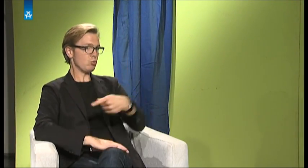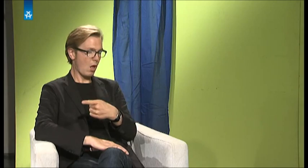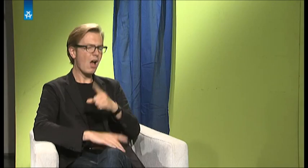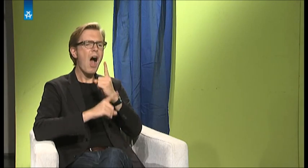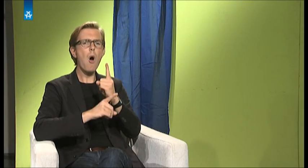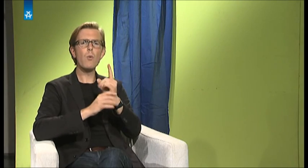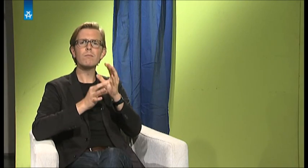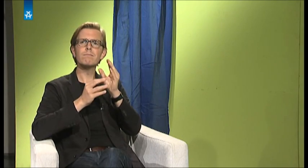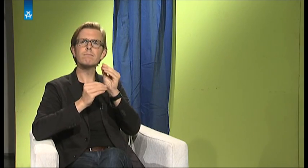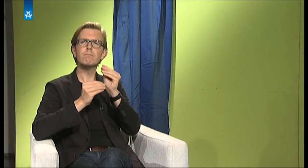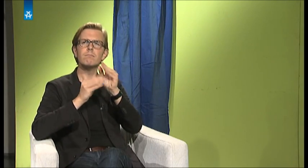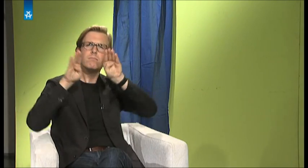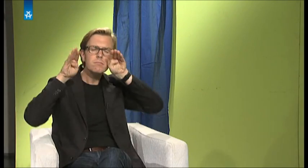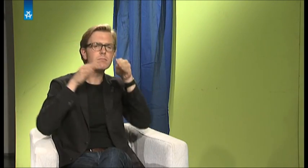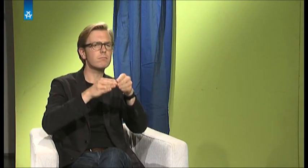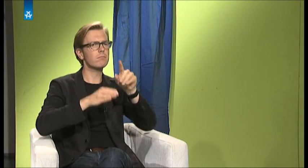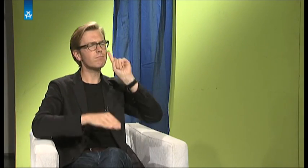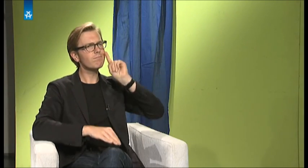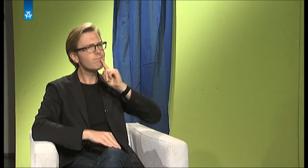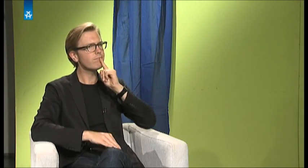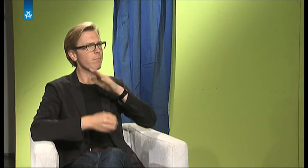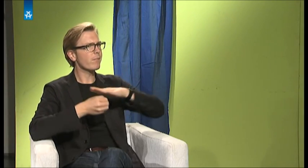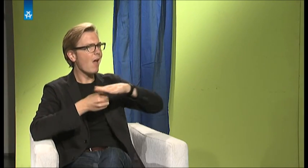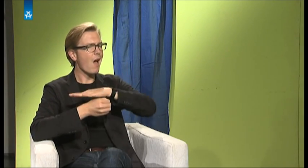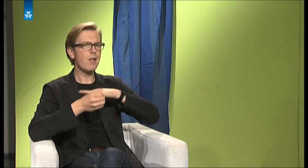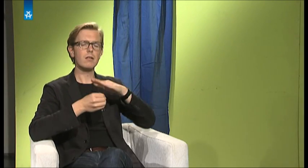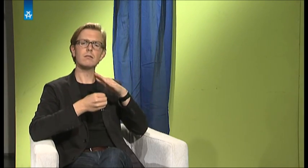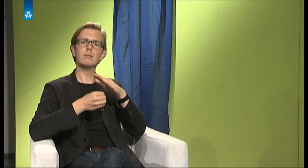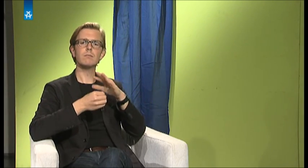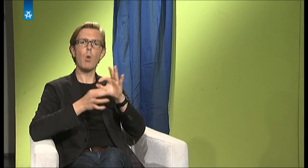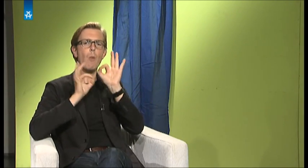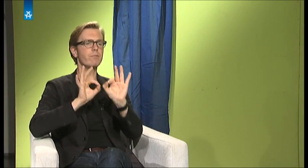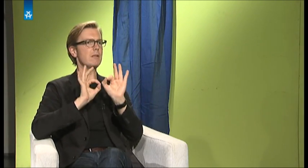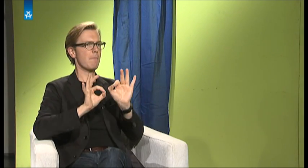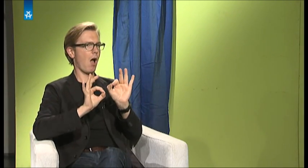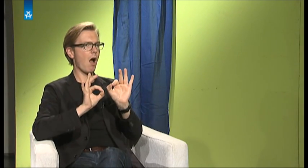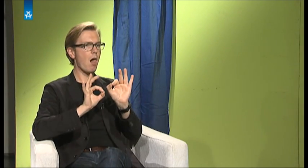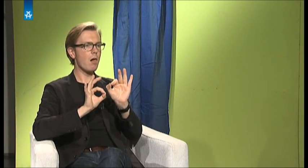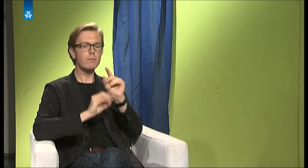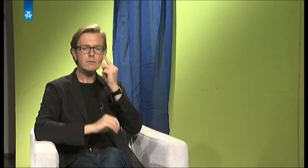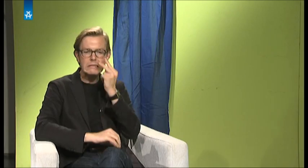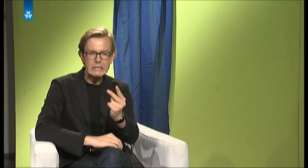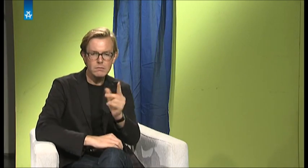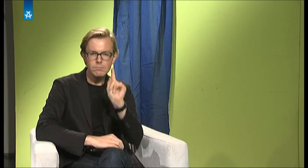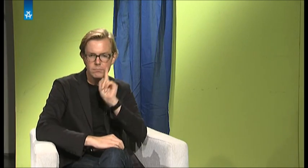und man sehr viele optimale, sehr viele Dinge optimieren kann. Also wenn es zum Beispiel um den